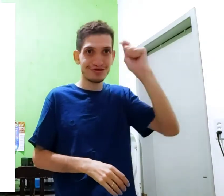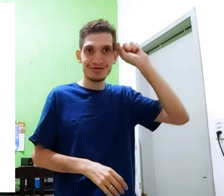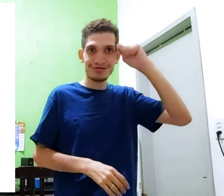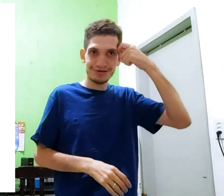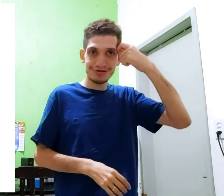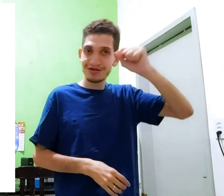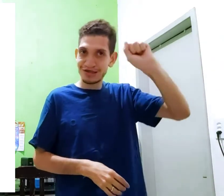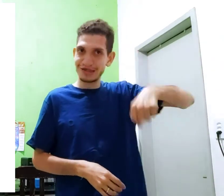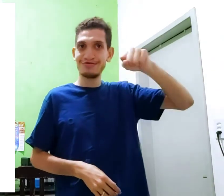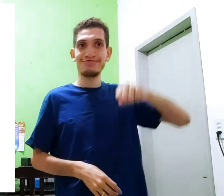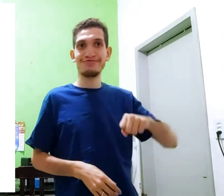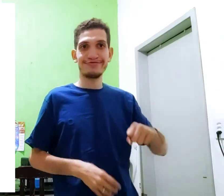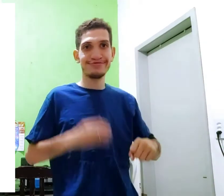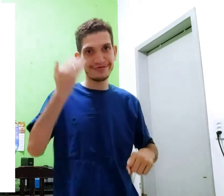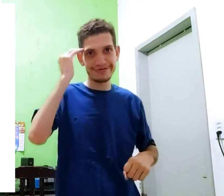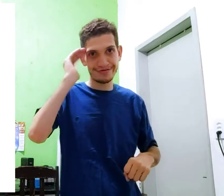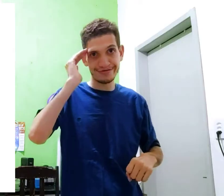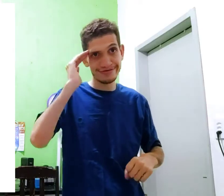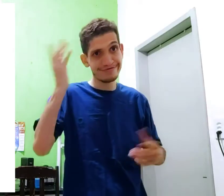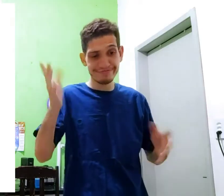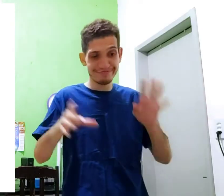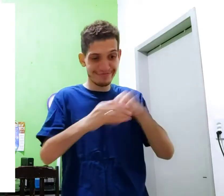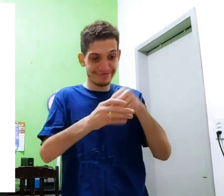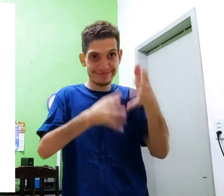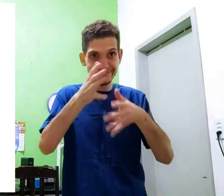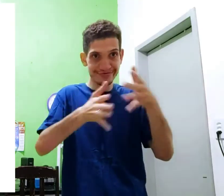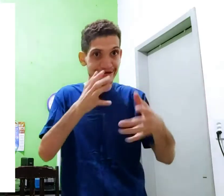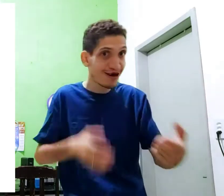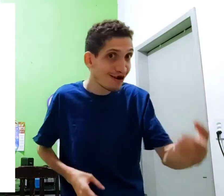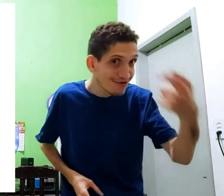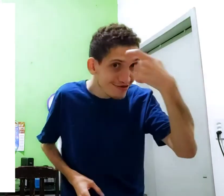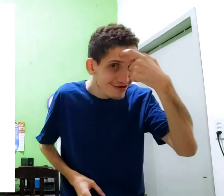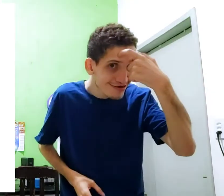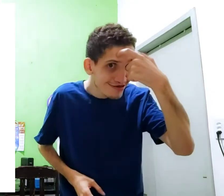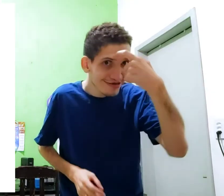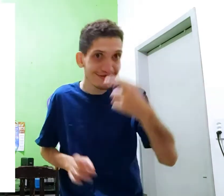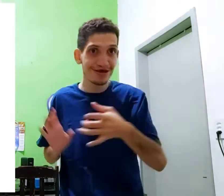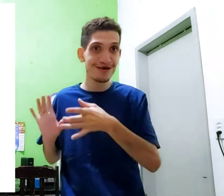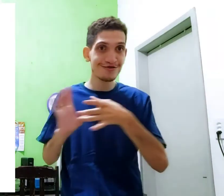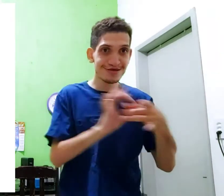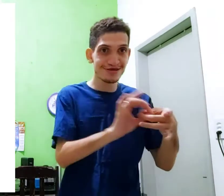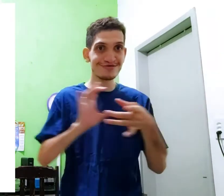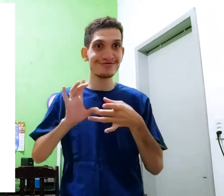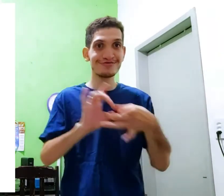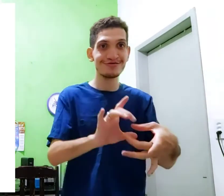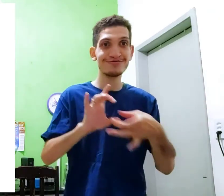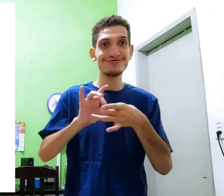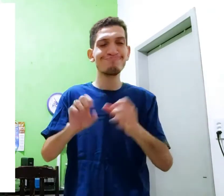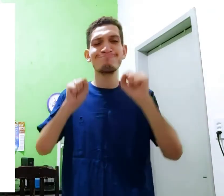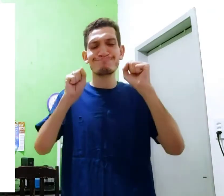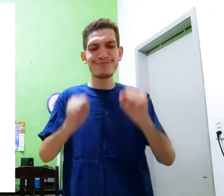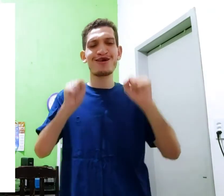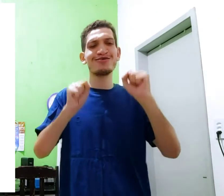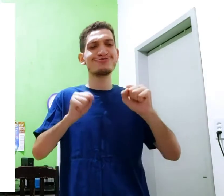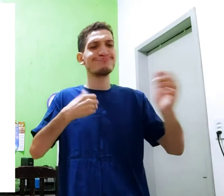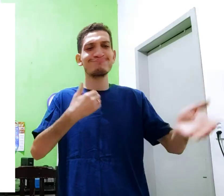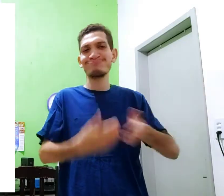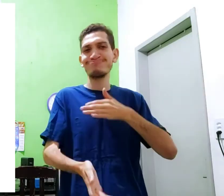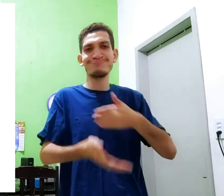especial consciência negra sim entendeu? então dentro sinalização consciência um pisco um